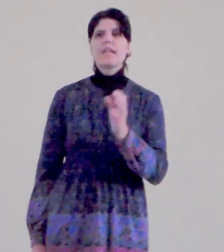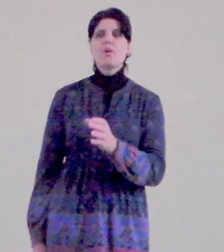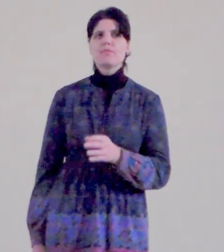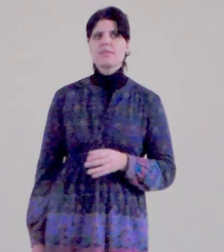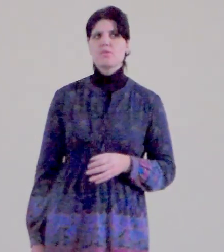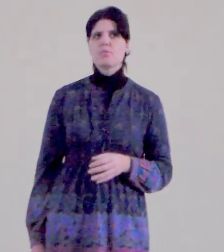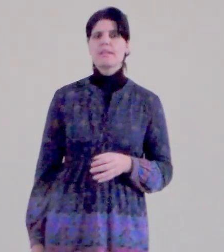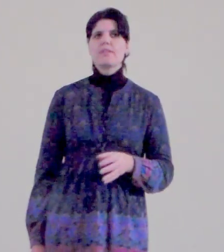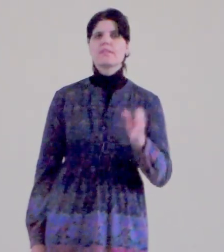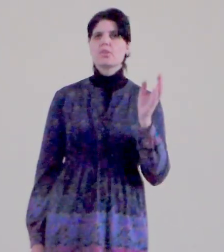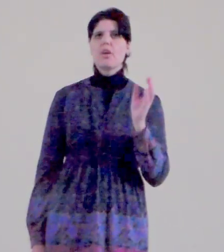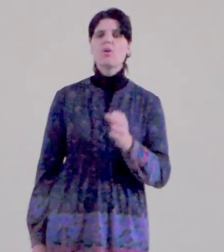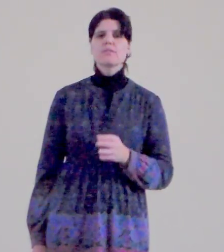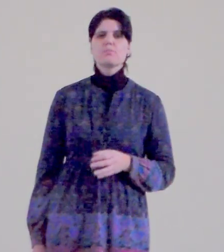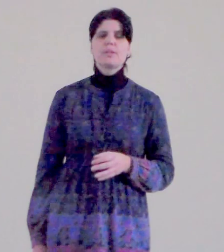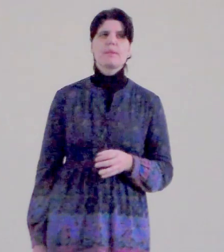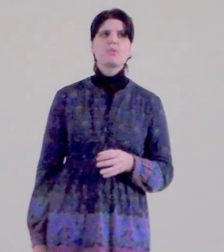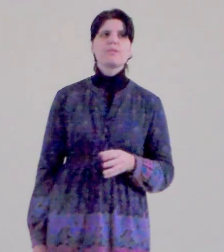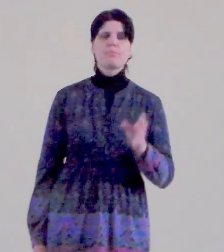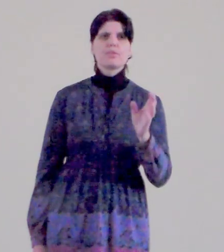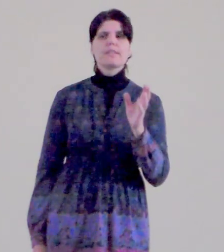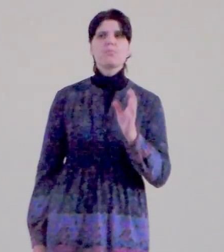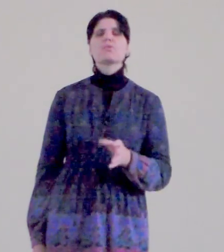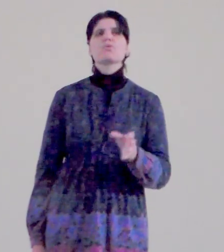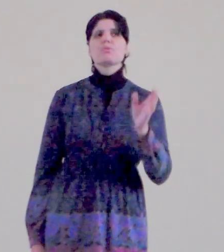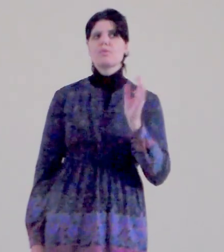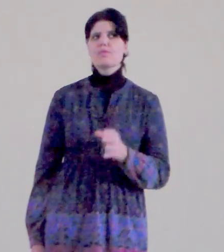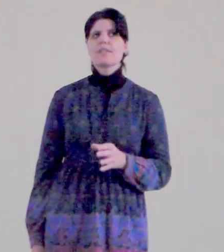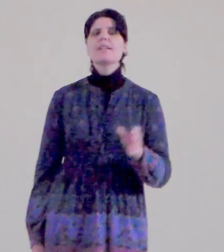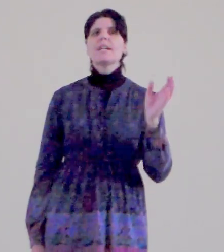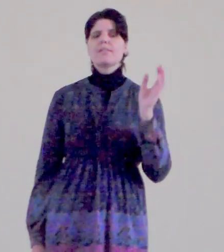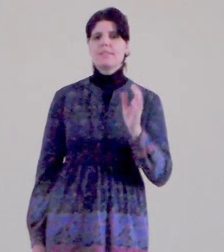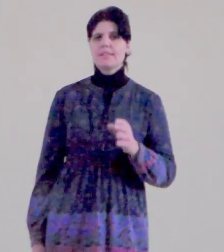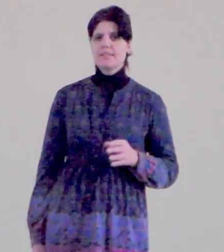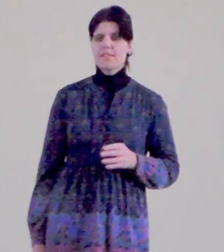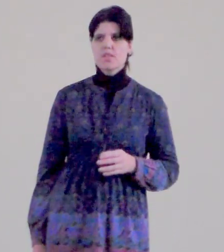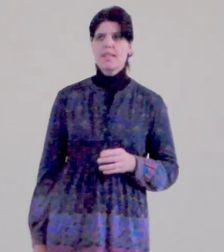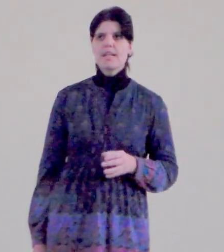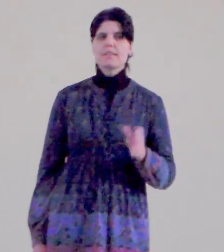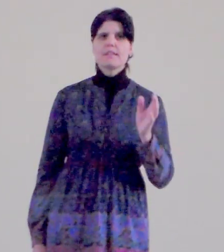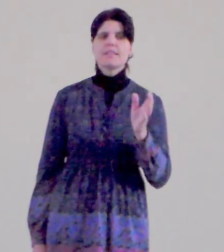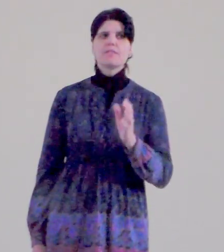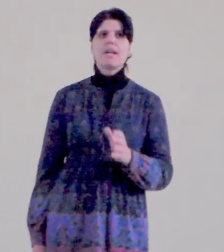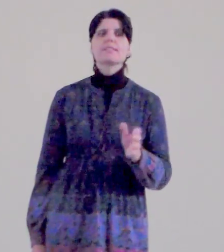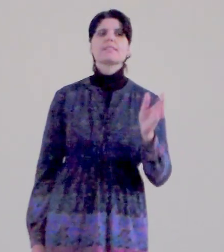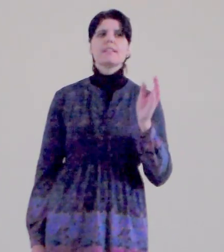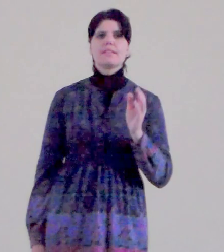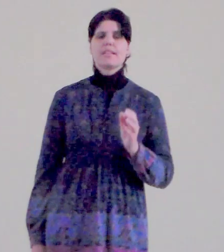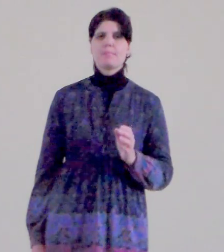dráhu za celou krví, takže o tom budeme mluvit v poslední půlstvíku v roce 2013, ať ti z vás, který tady